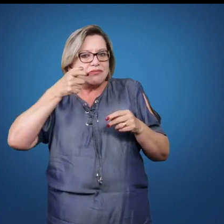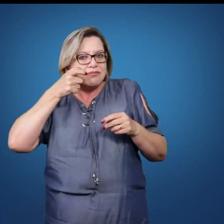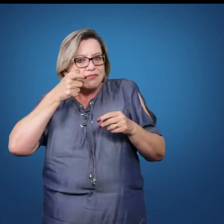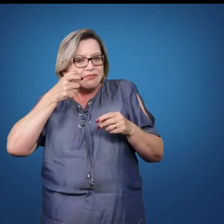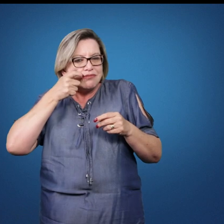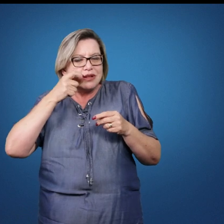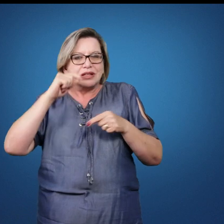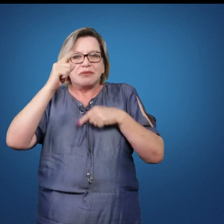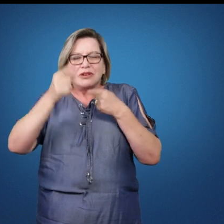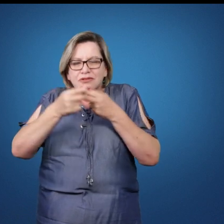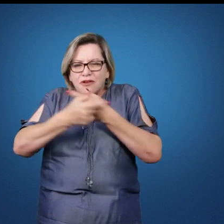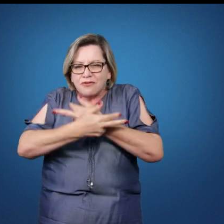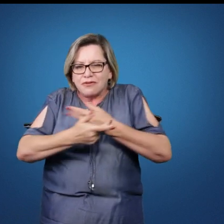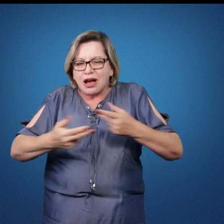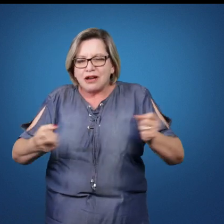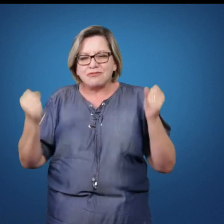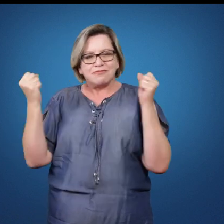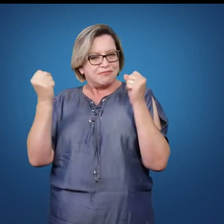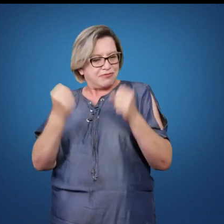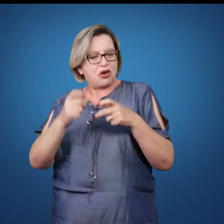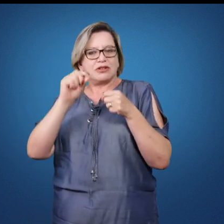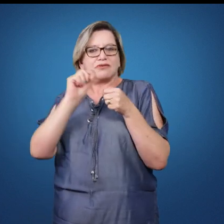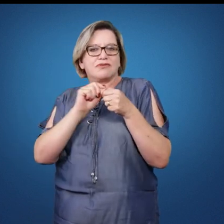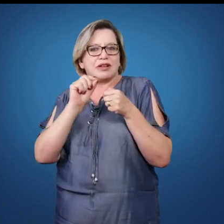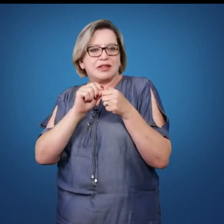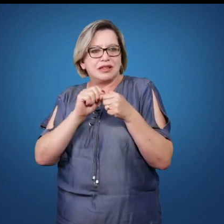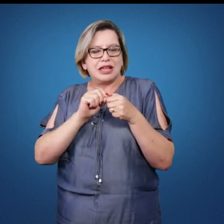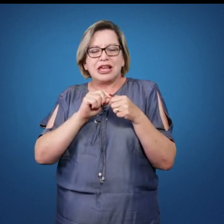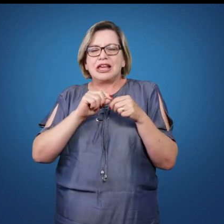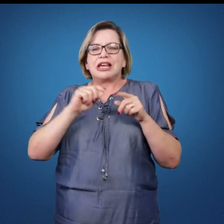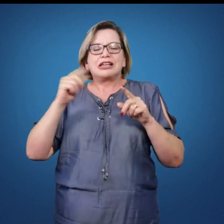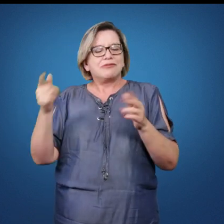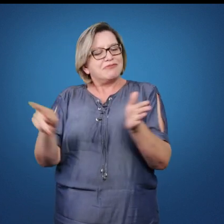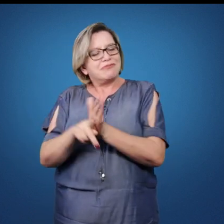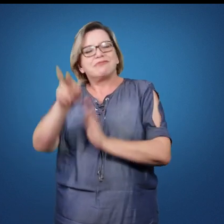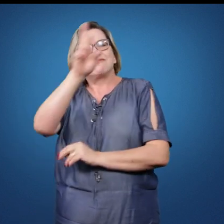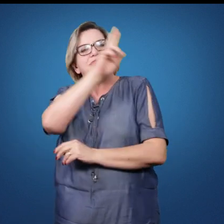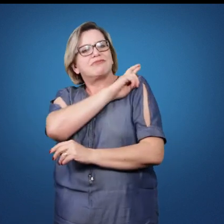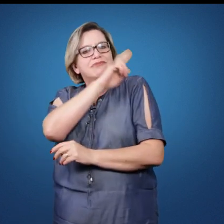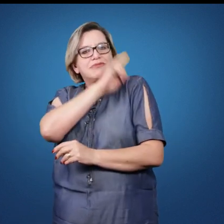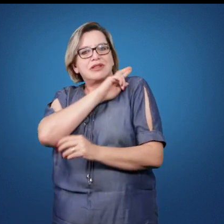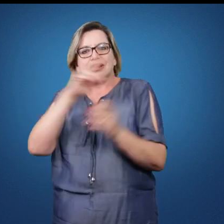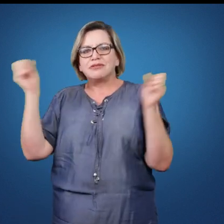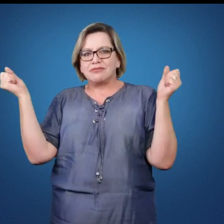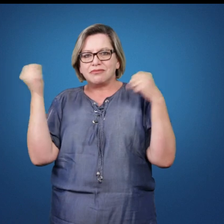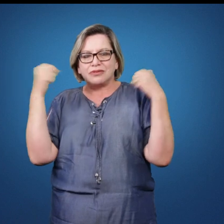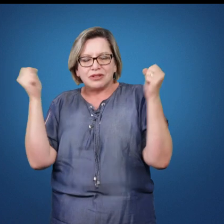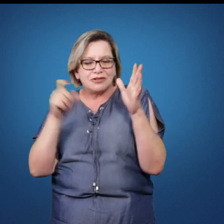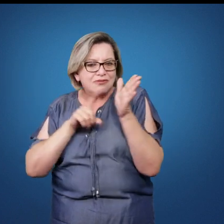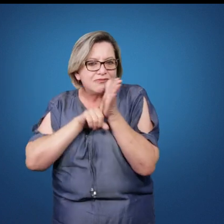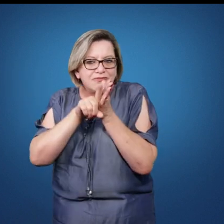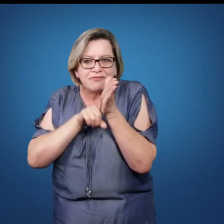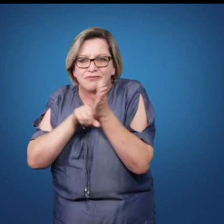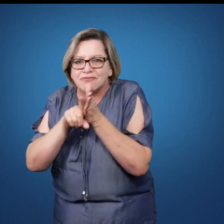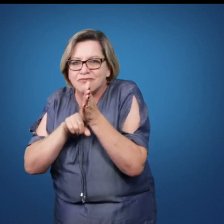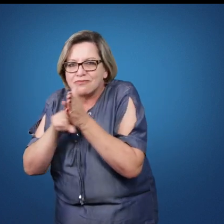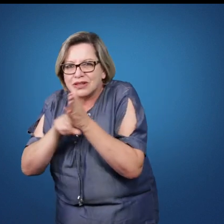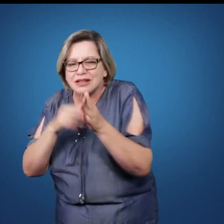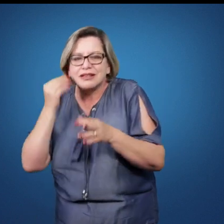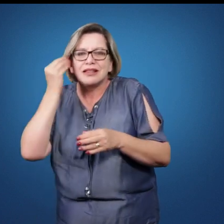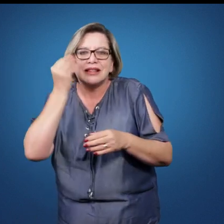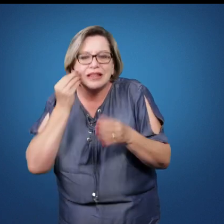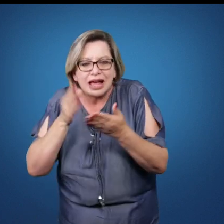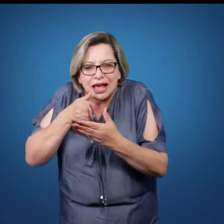apresentamos, uma variedade de possibilidades que cabem ao profissional da educação física. Então, investigar, pesquisar e tentar